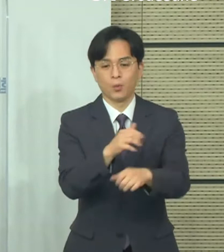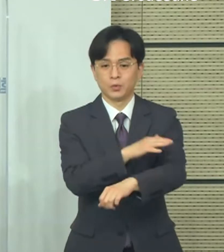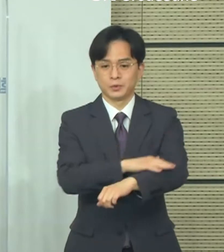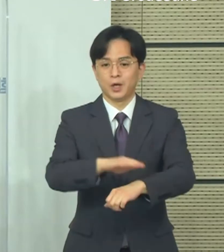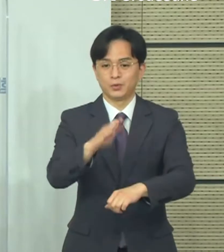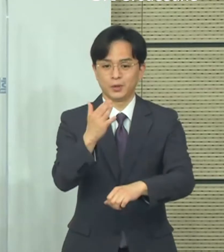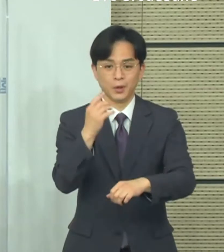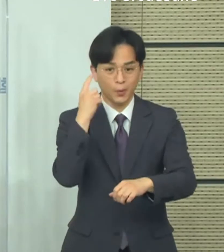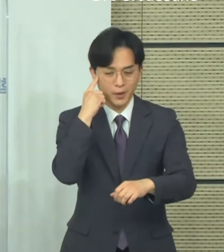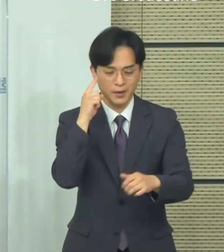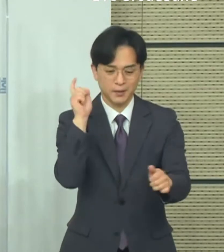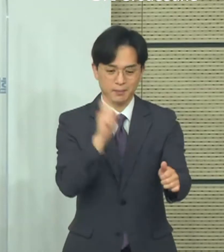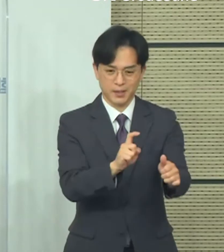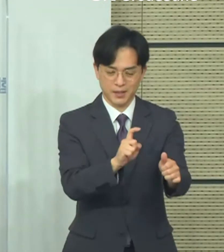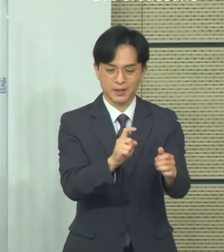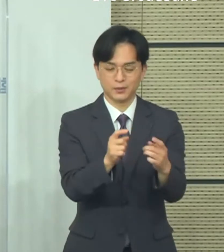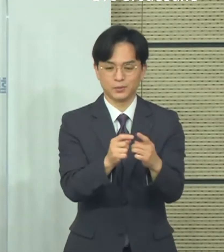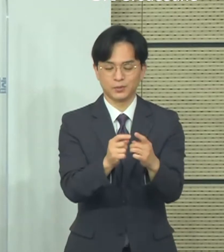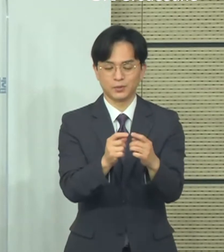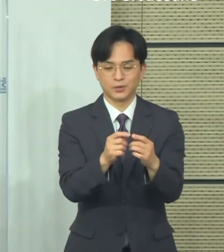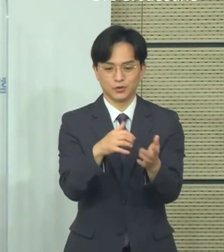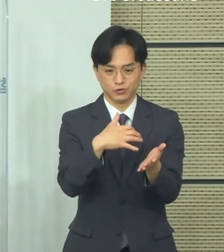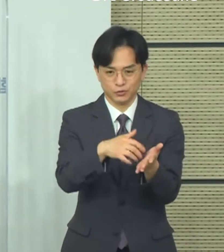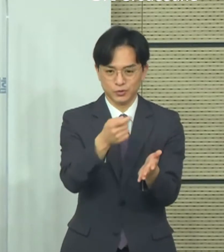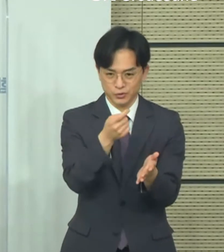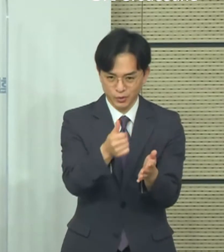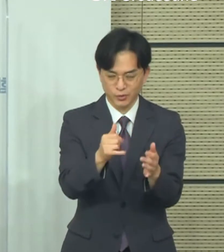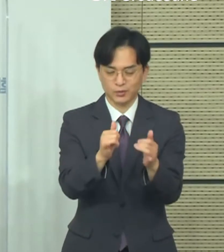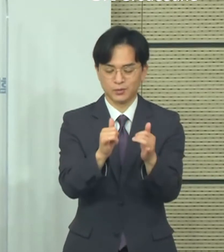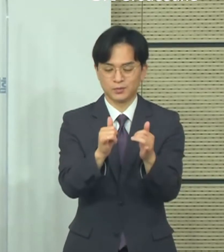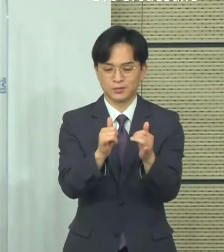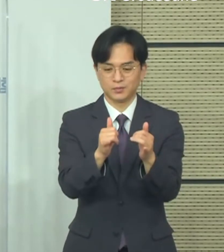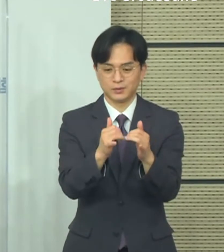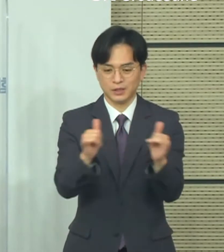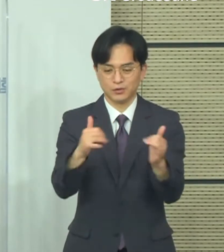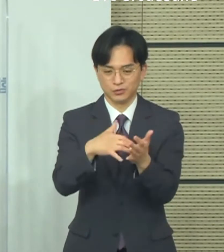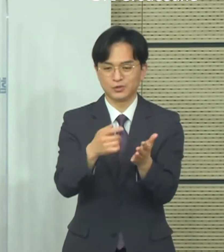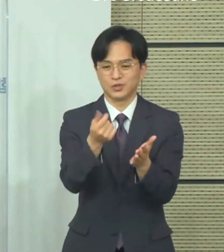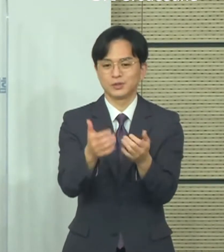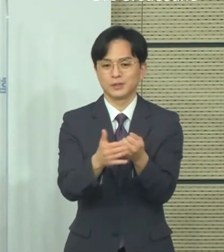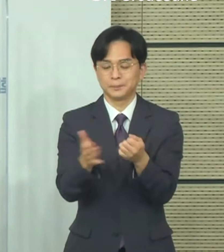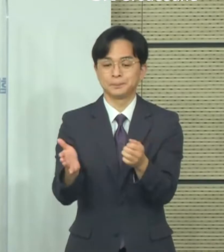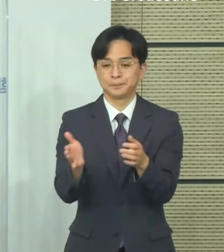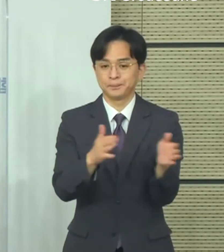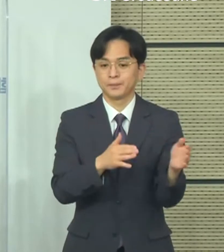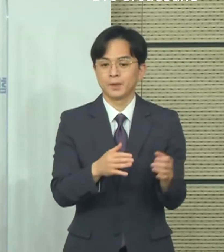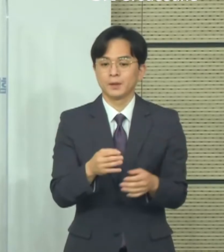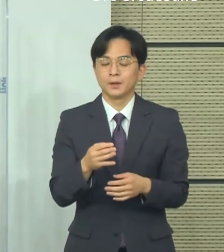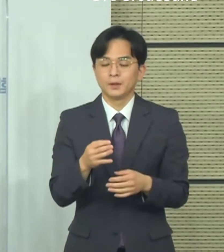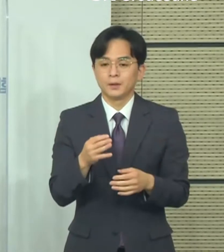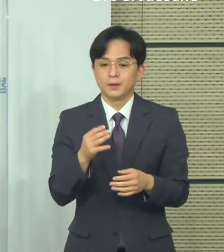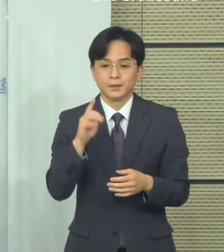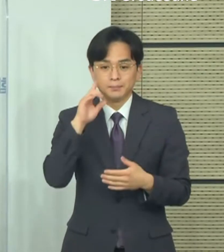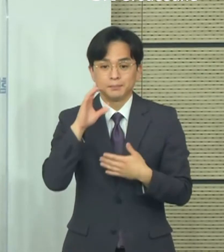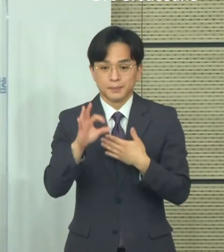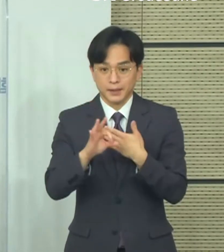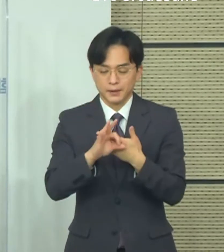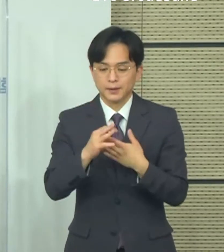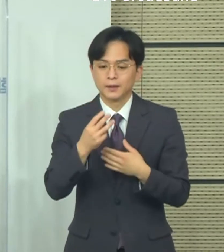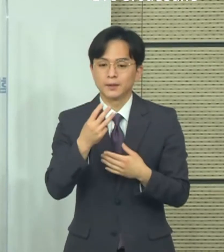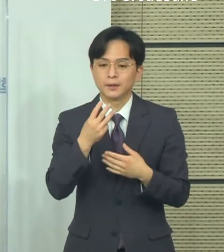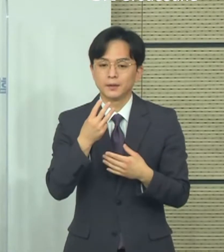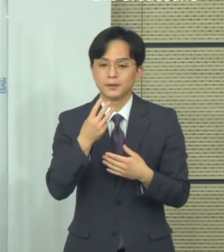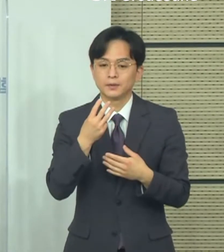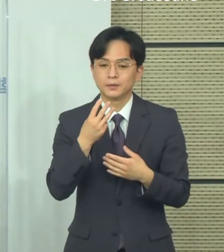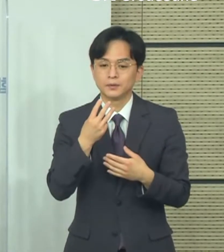관련되어서 7월부터 거리 두기 개편안이 전면적으로 적용을 합니다. 다만 이것이 전국적으로 일관되게